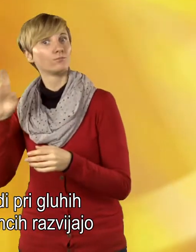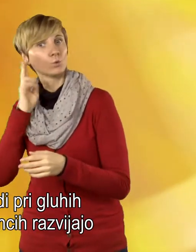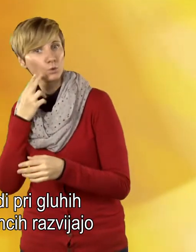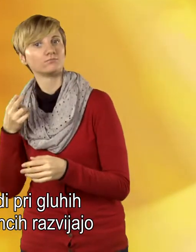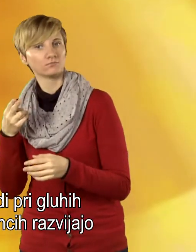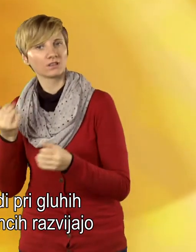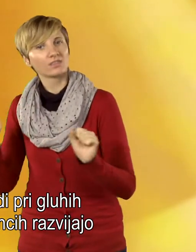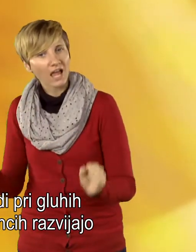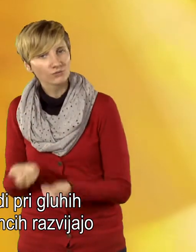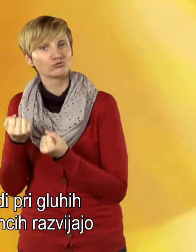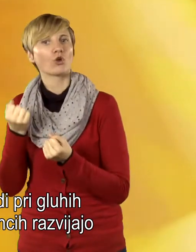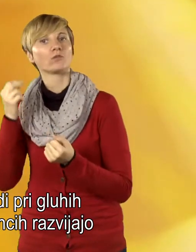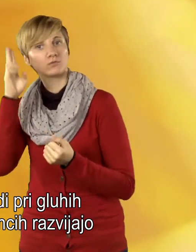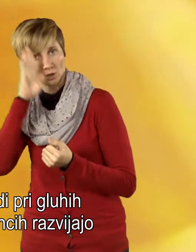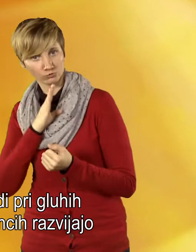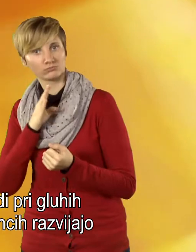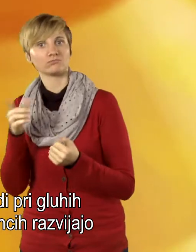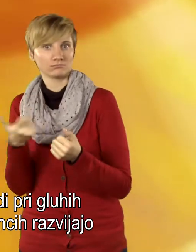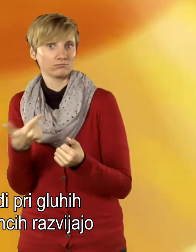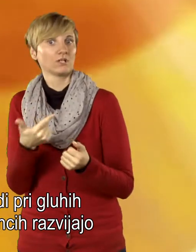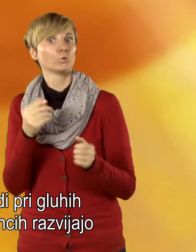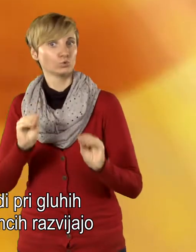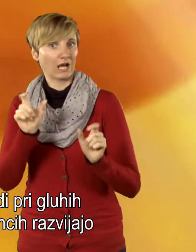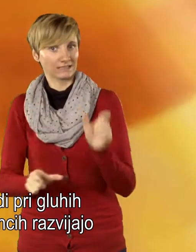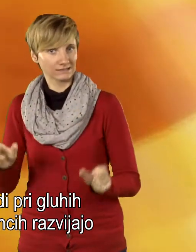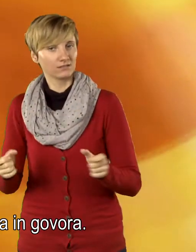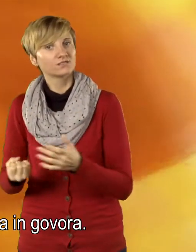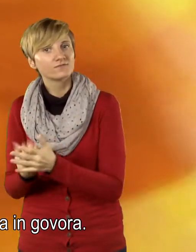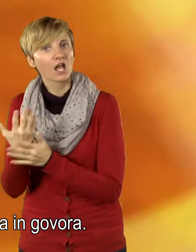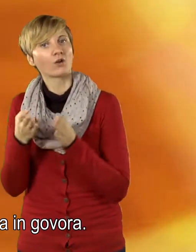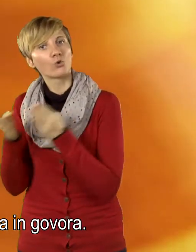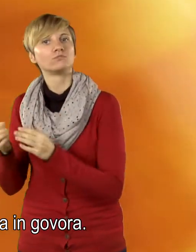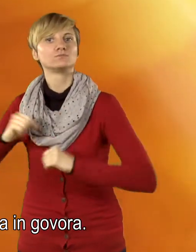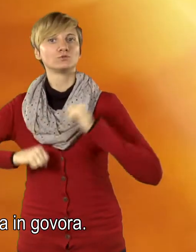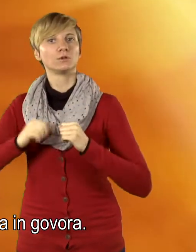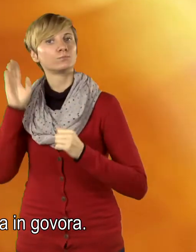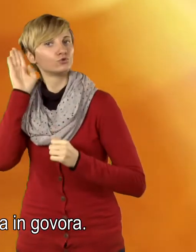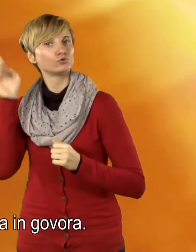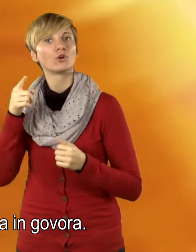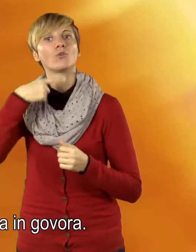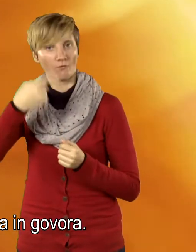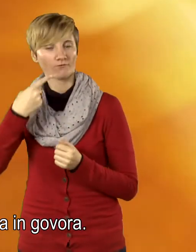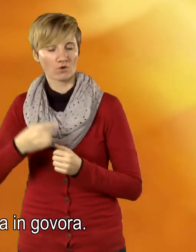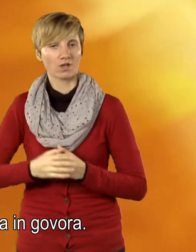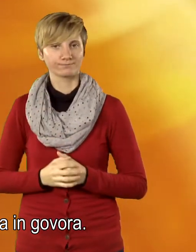s katero tudi pri gluhih in težko naglušnih učencih razvijajo sposobnost poslušanja in govora.